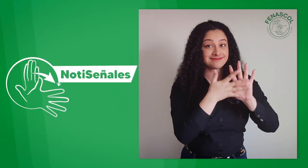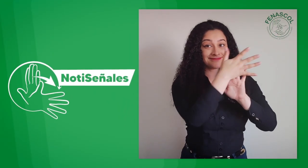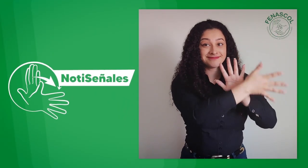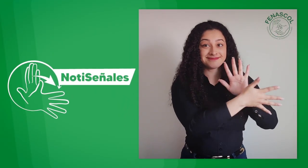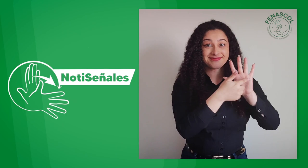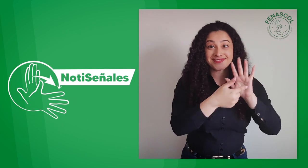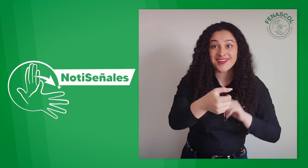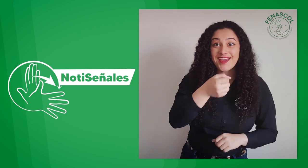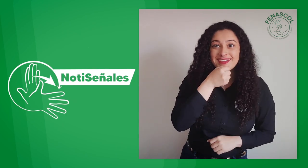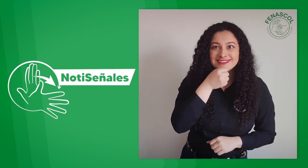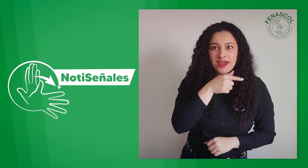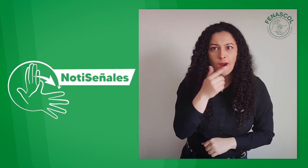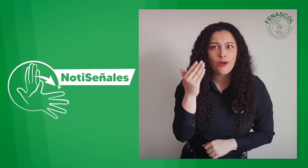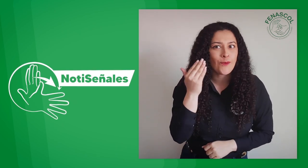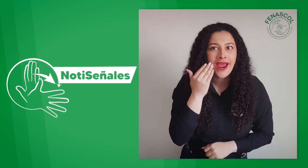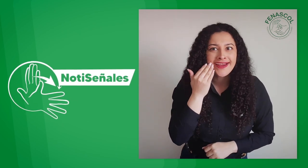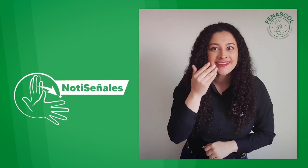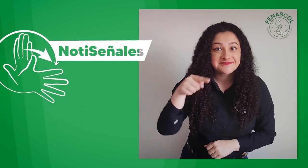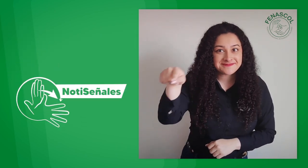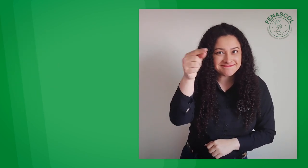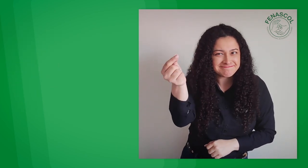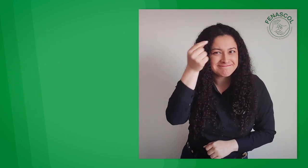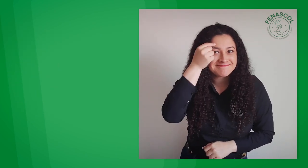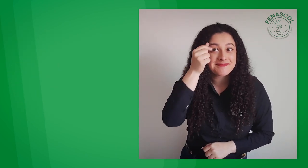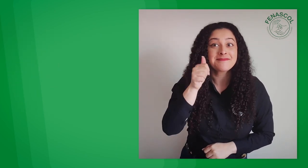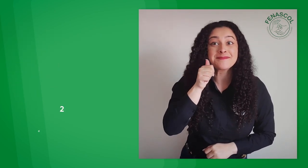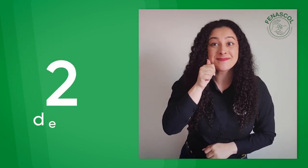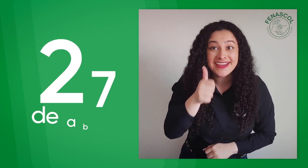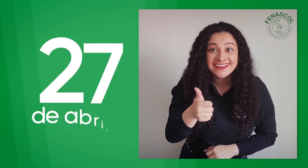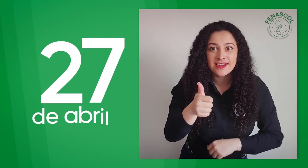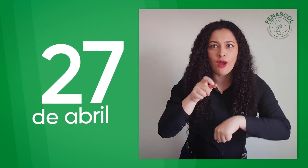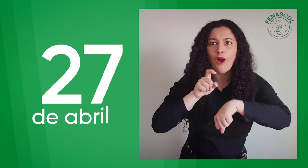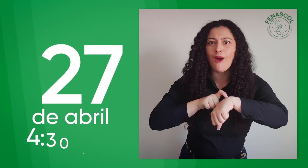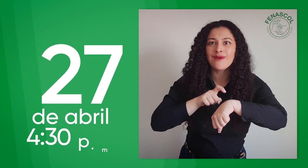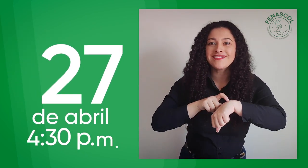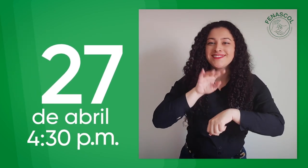Noticeñales será mañana a las 4 y media de la tarde.